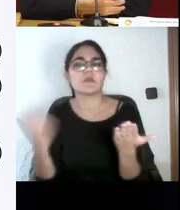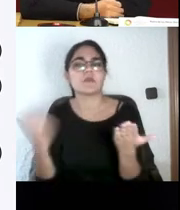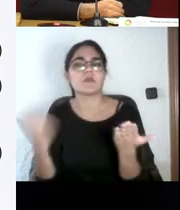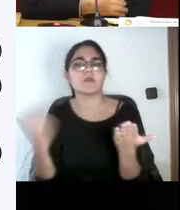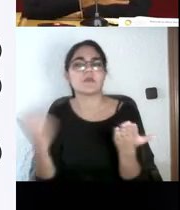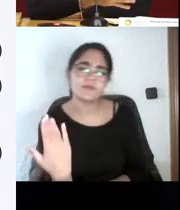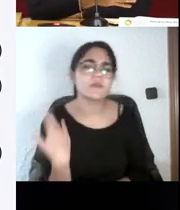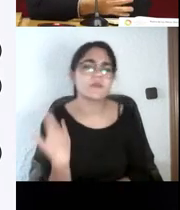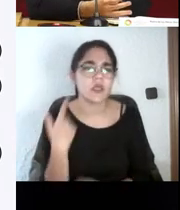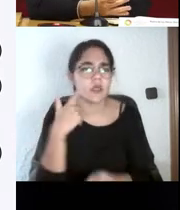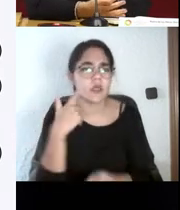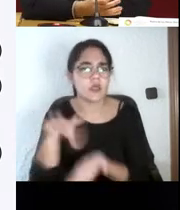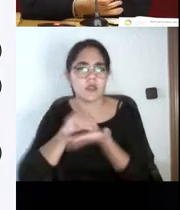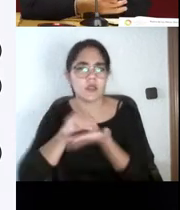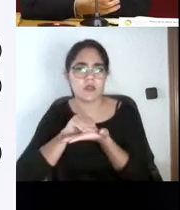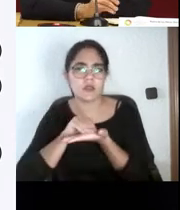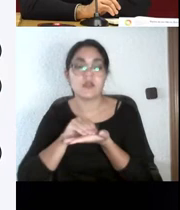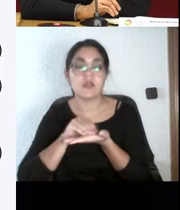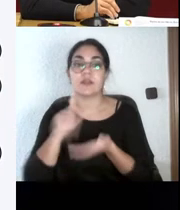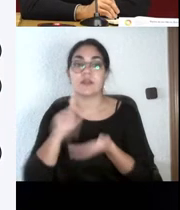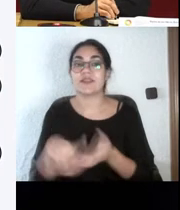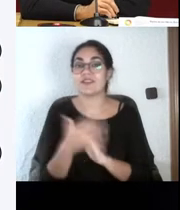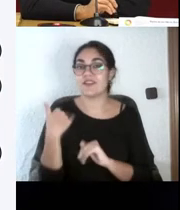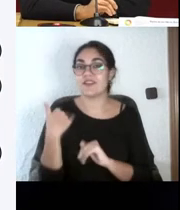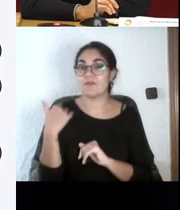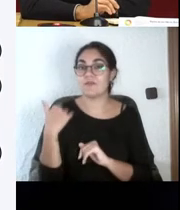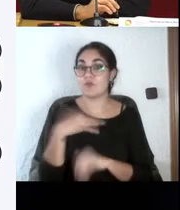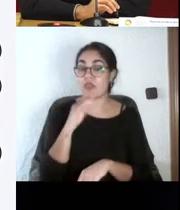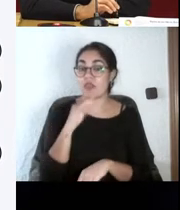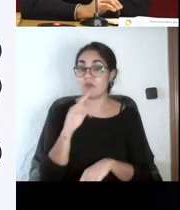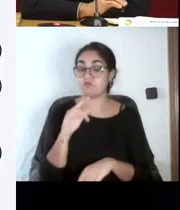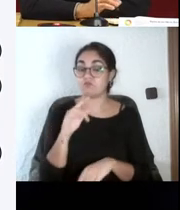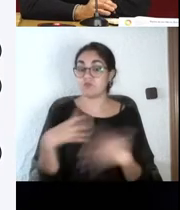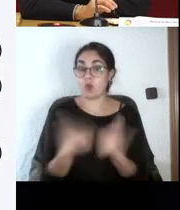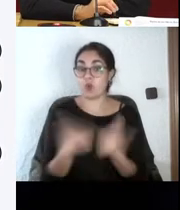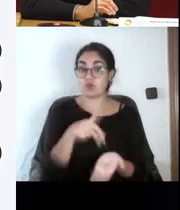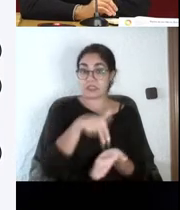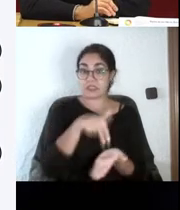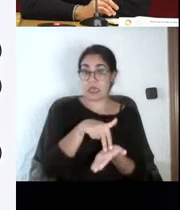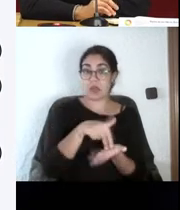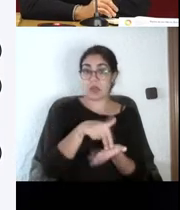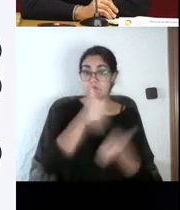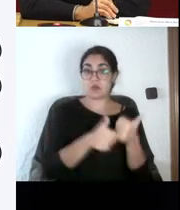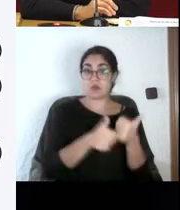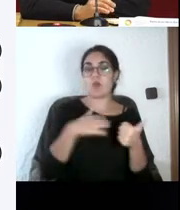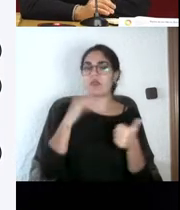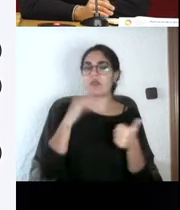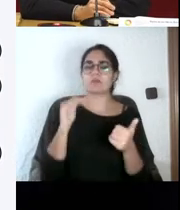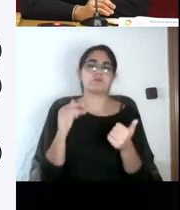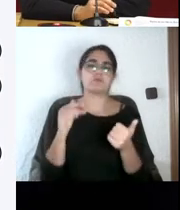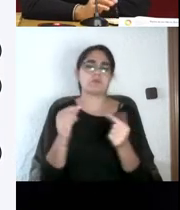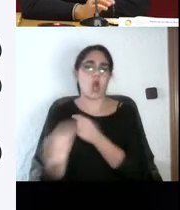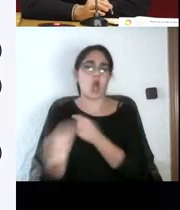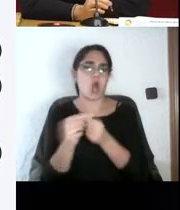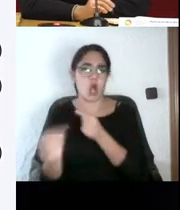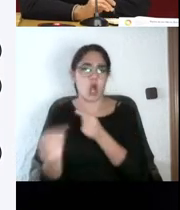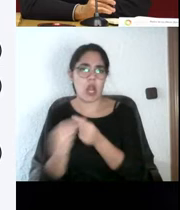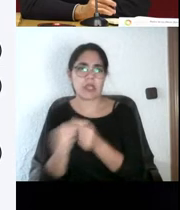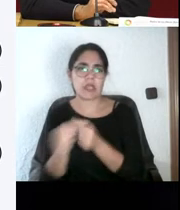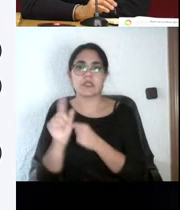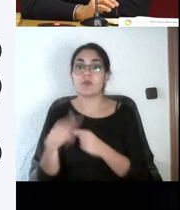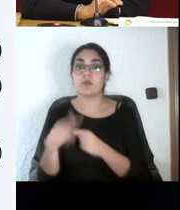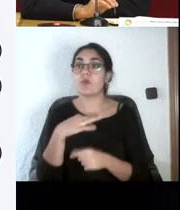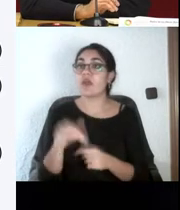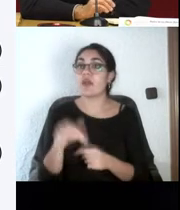ejemplo, estando sincronamente o presencialmente con el profesor, pues en algunos casos no tiene por qué ser malo. Yo en algunas asignaturas hago